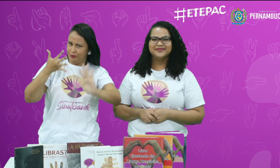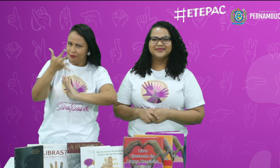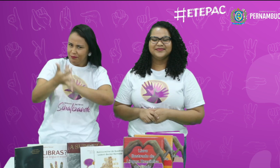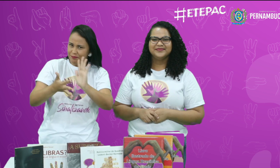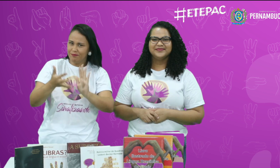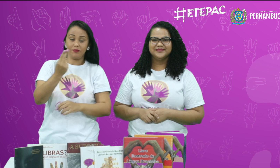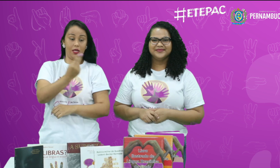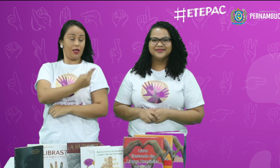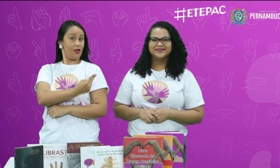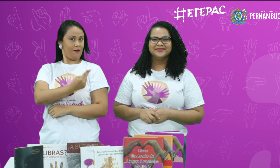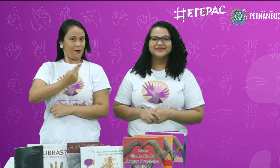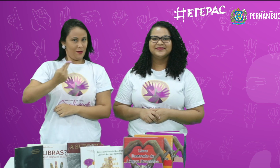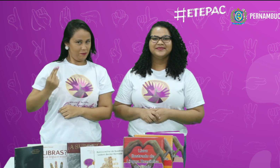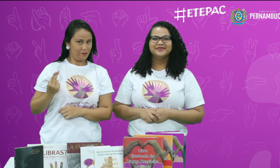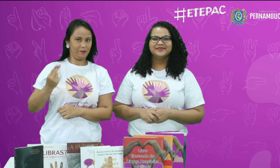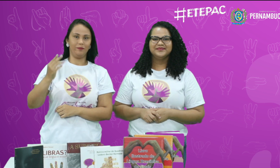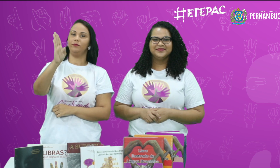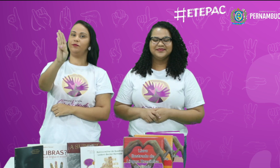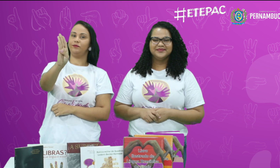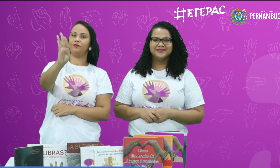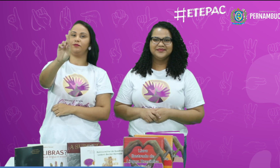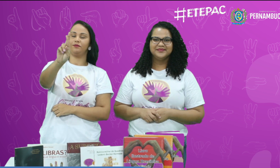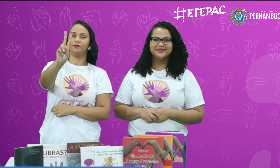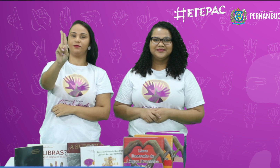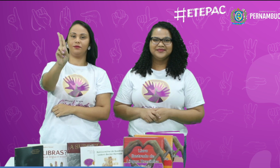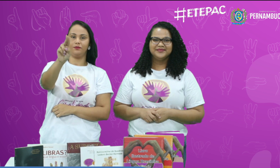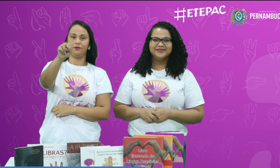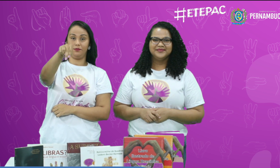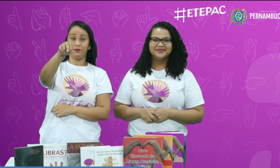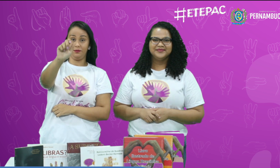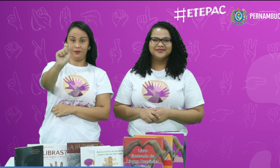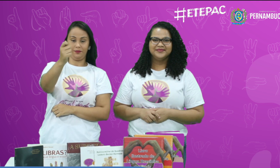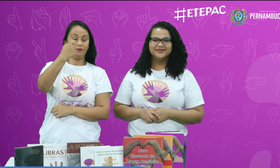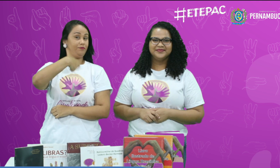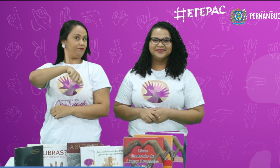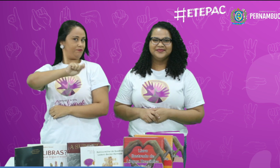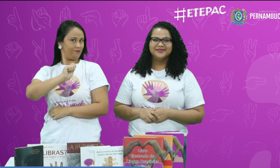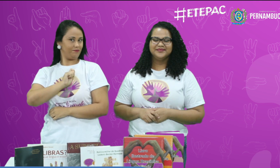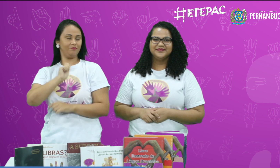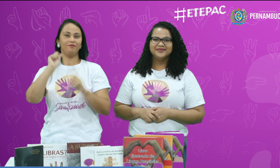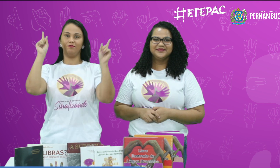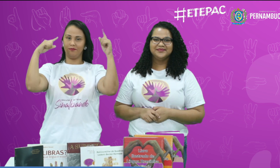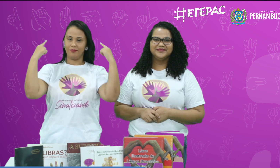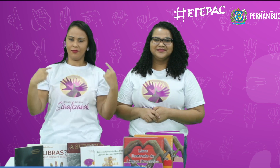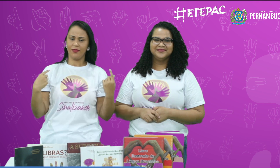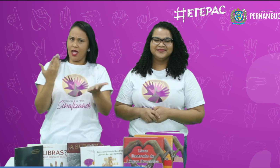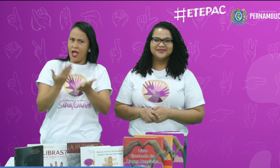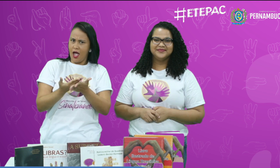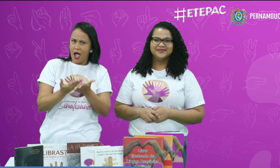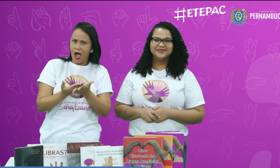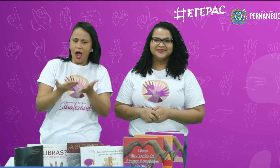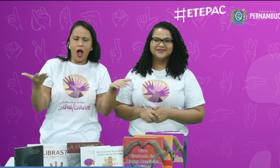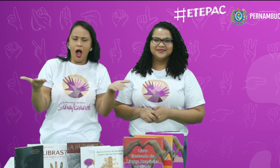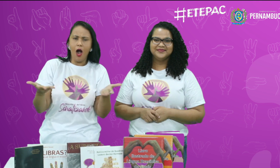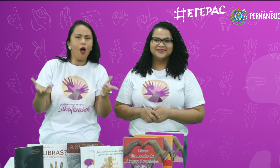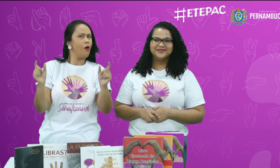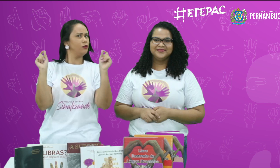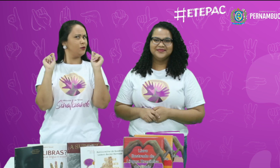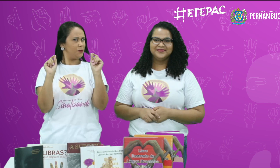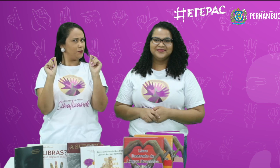sinalizando. Meu nome é Bruna, esse é meu sinal. A aula hoje, o que